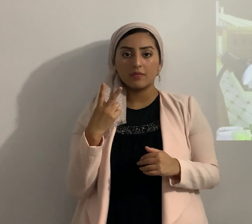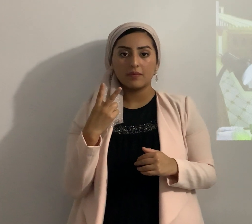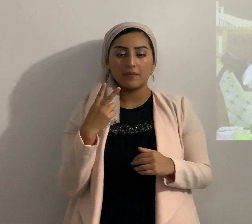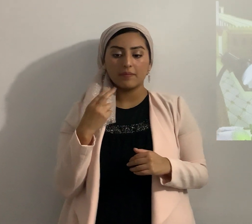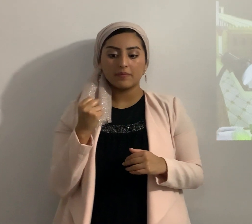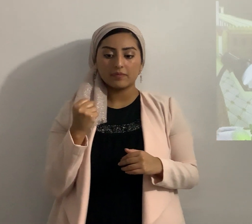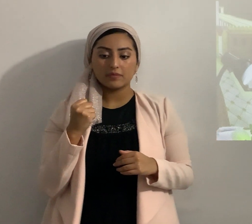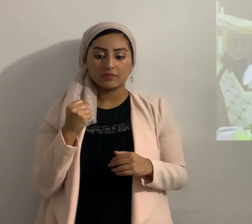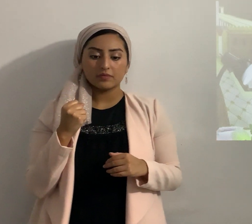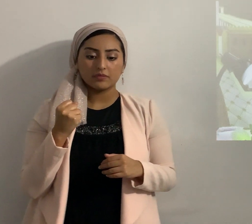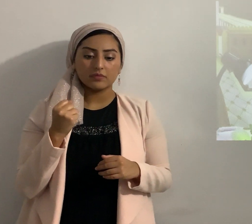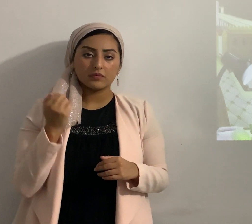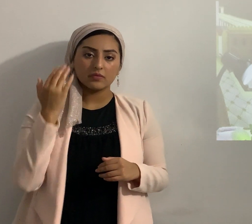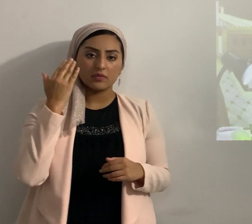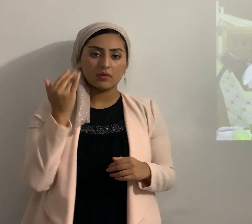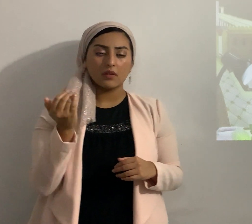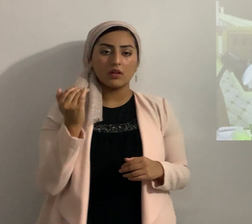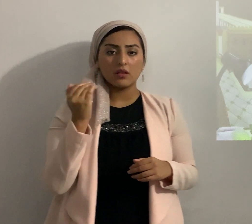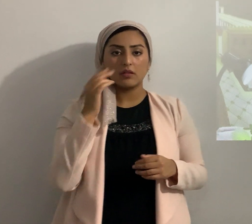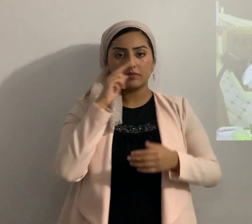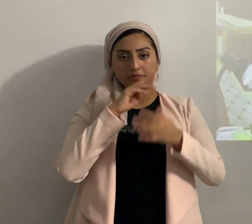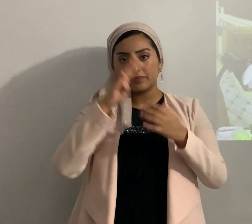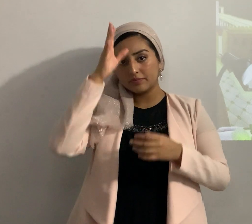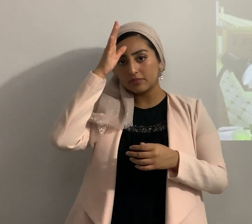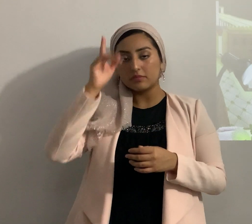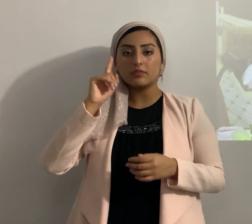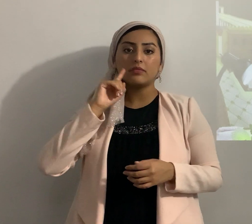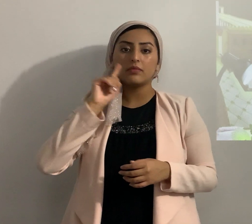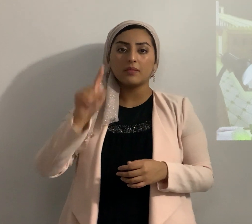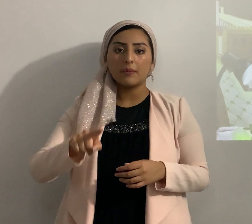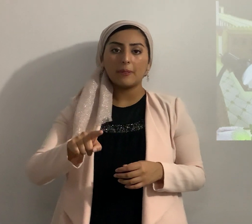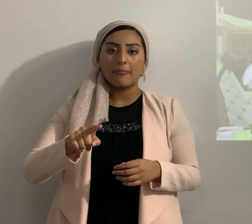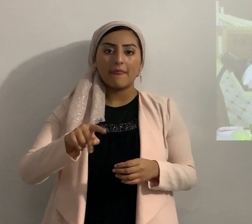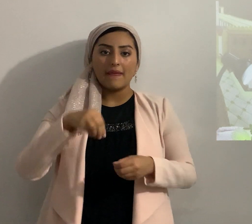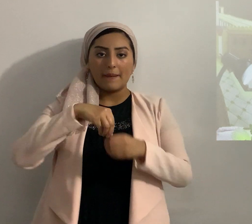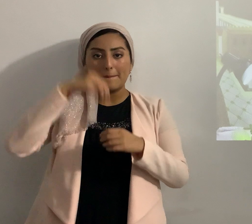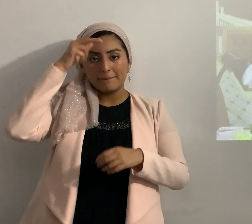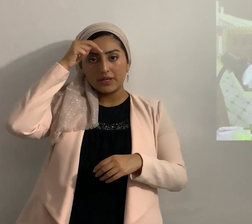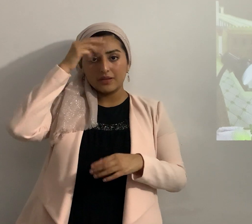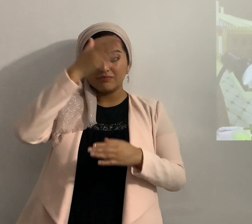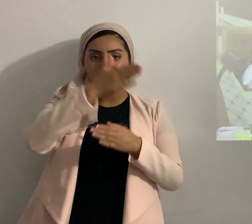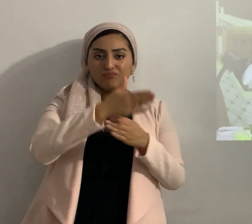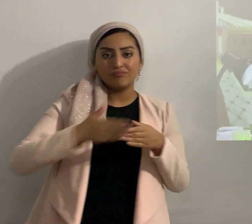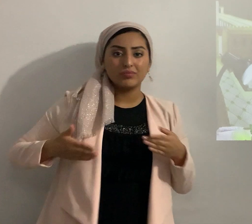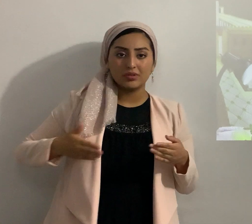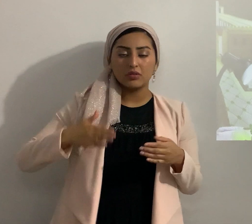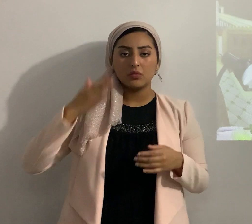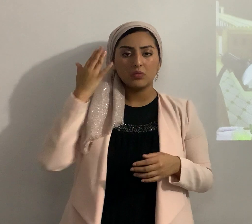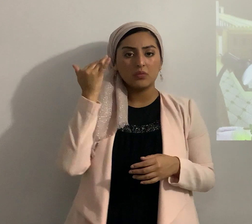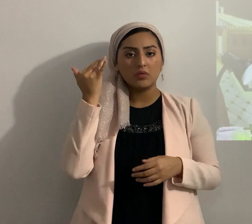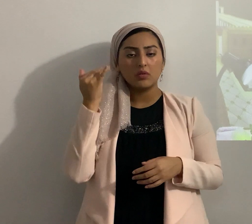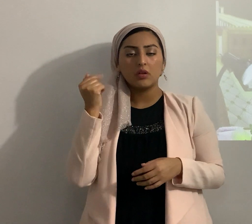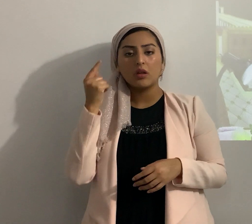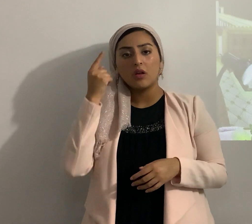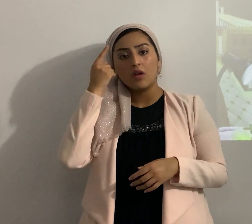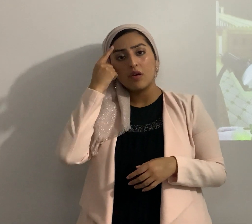¿por qué el Eterno mandó que se cortaran los tendones de los caballos? para que y que se